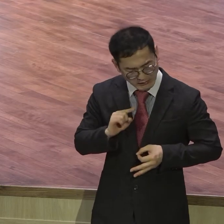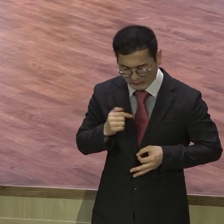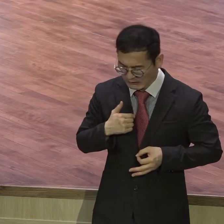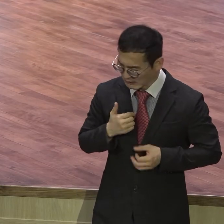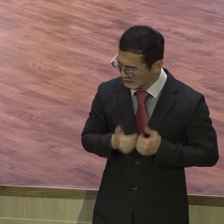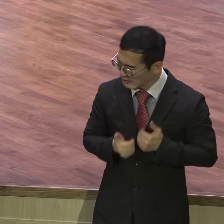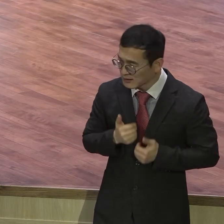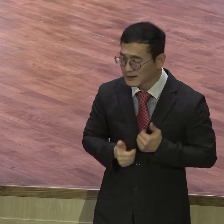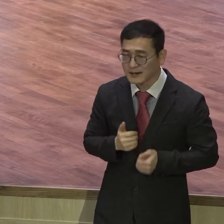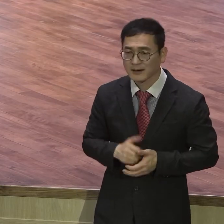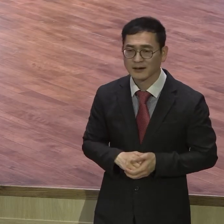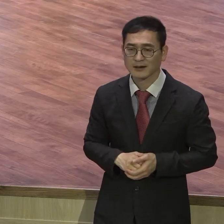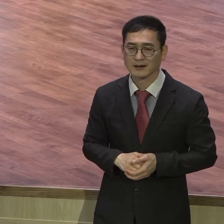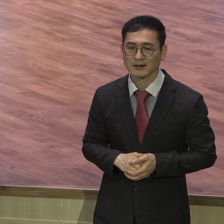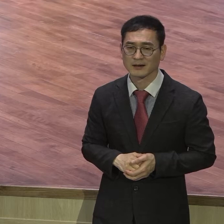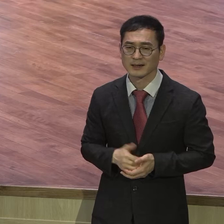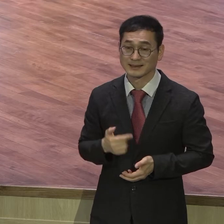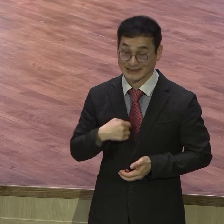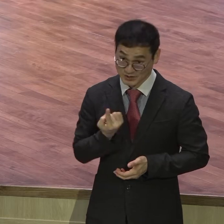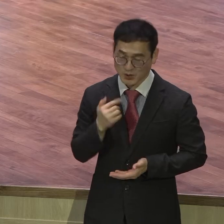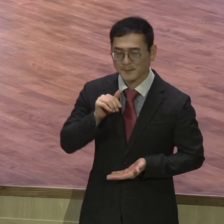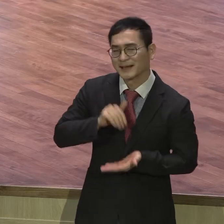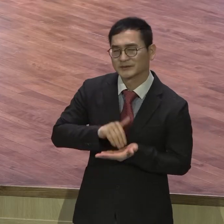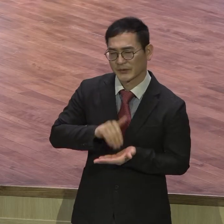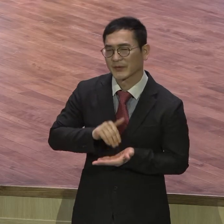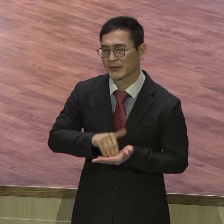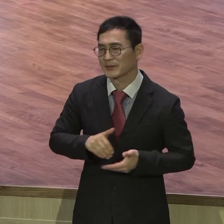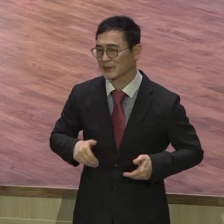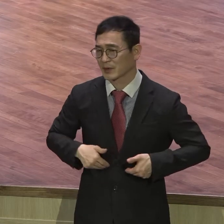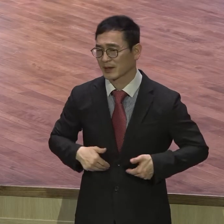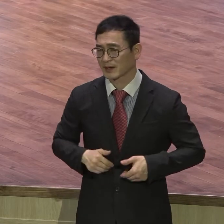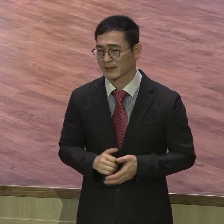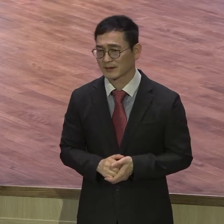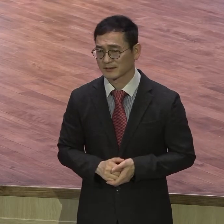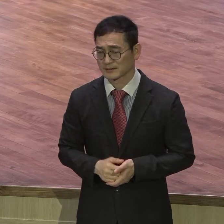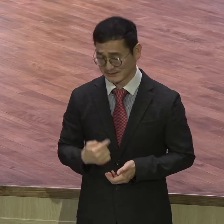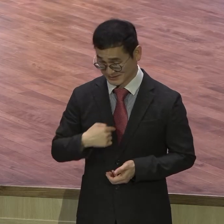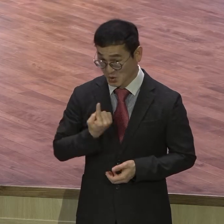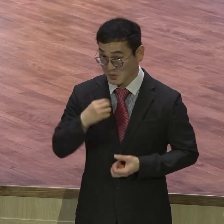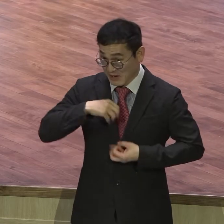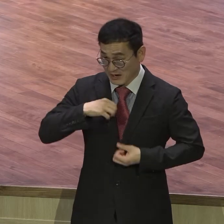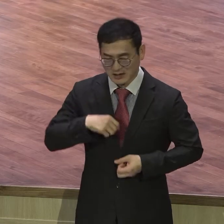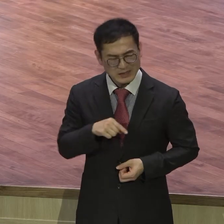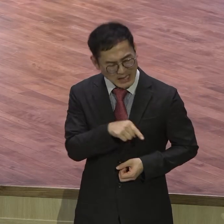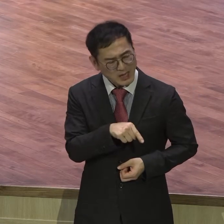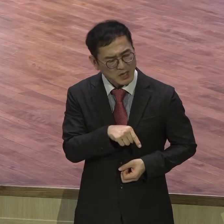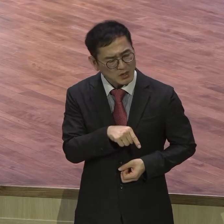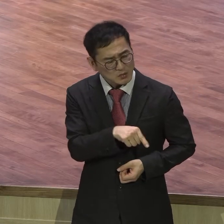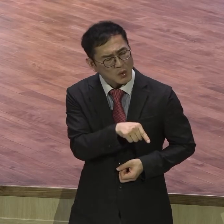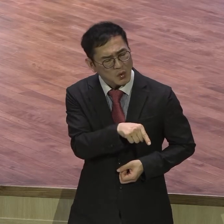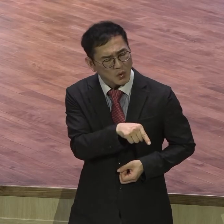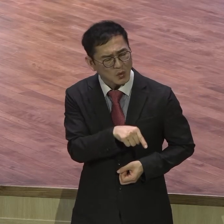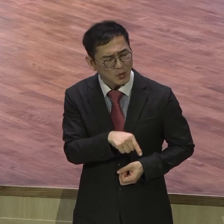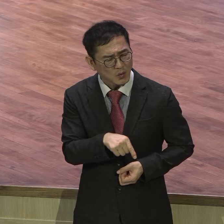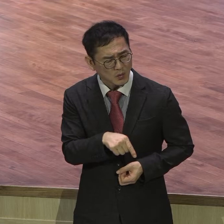척척만 해야 돼요 너 그런 사람 아니야 너 그런 순서 아니야 은약을